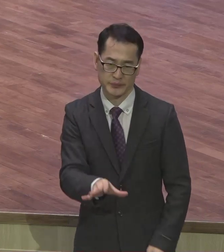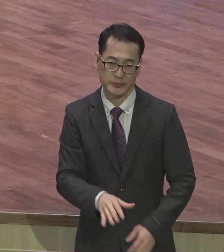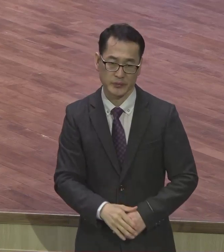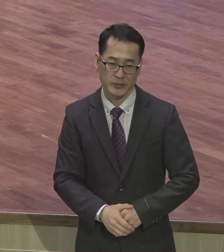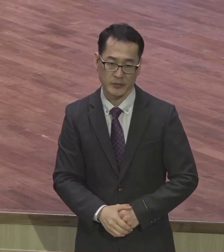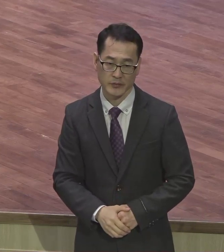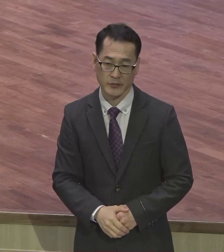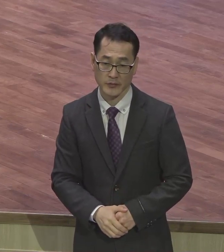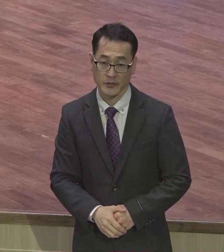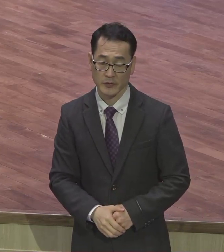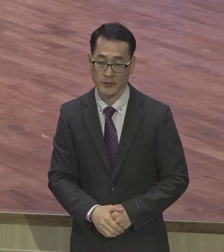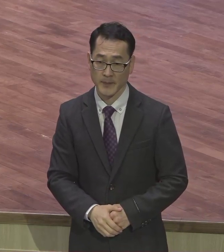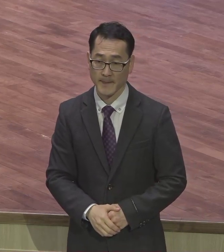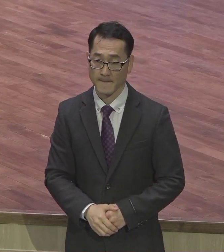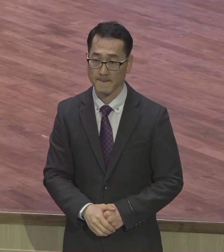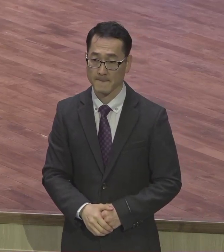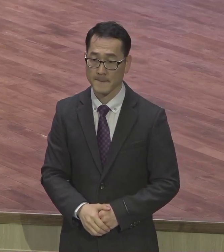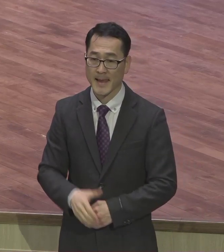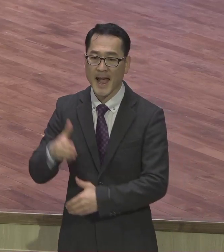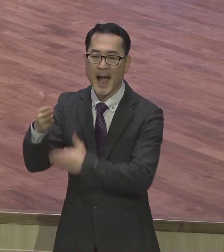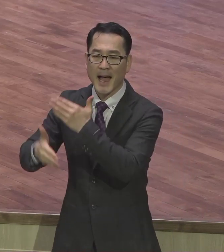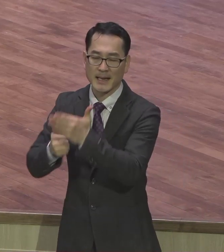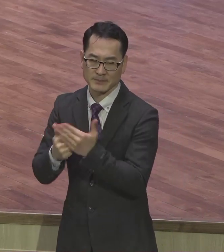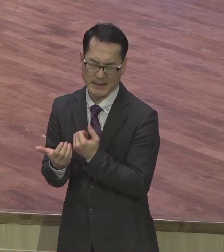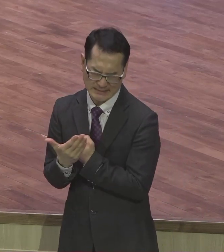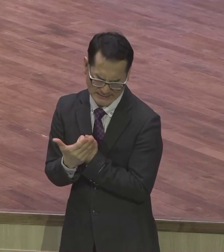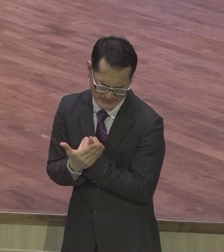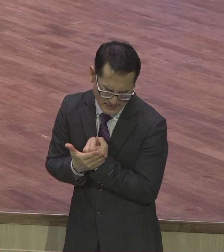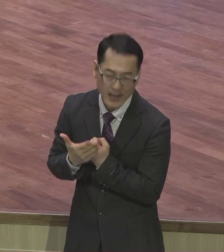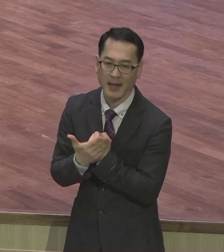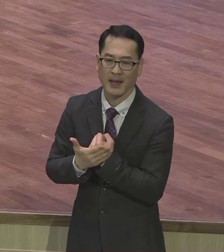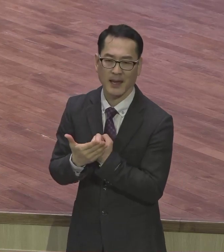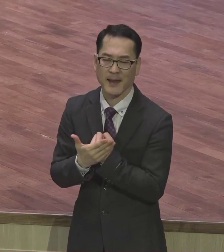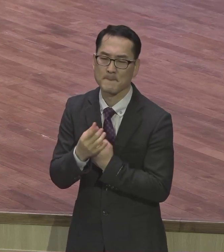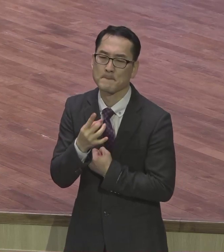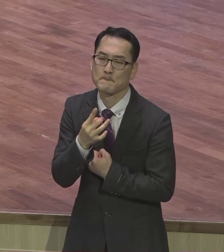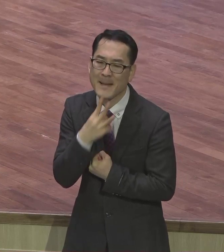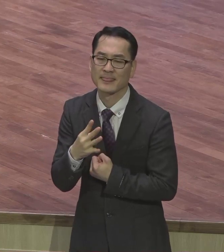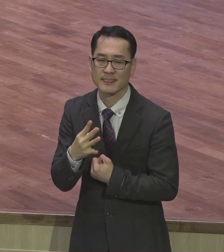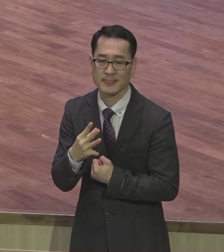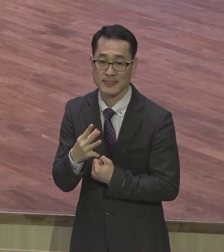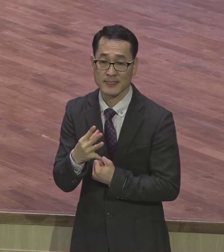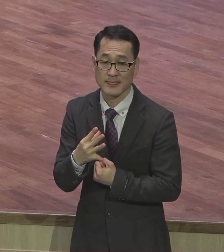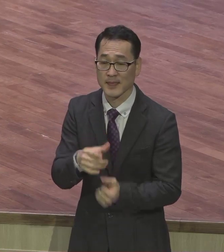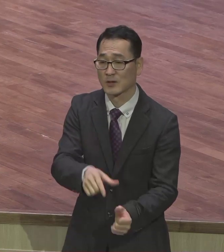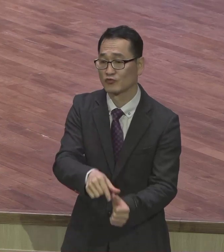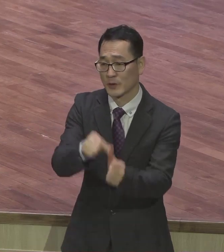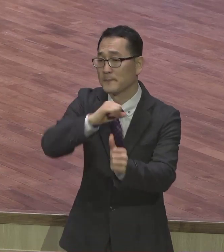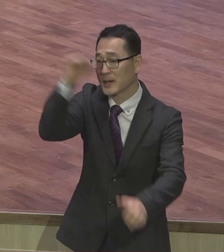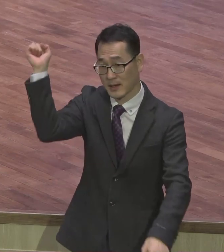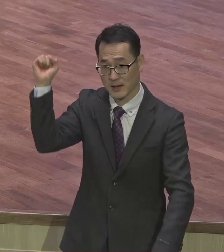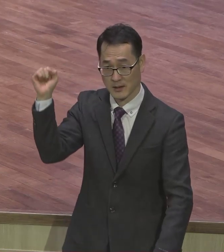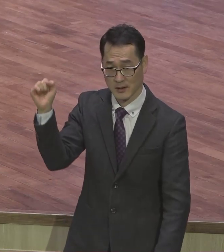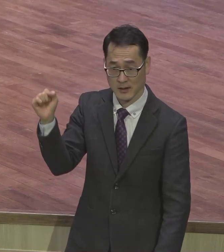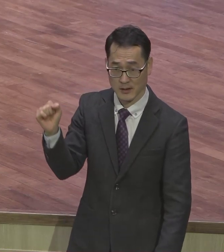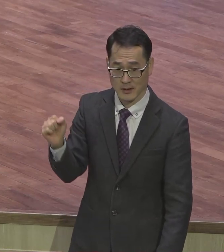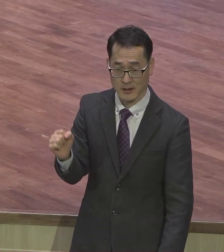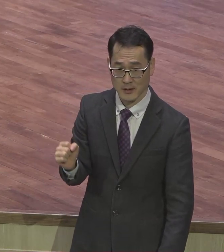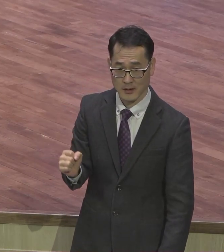하나님의 전적인 은혜가 있어야만 구원받을 수 있습니다 구원의 길로 들으실 수 있단 말이에요